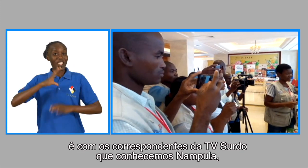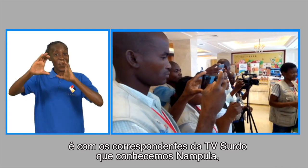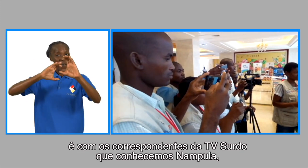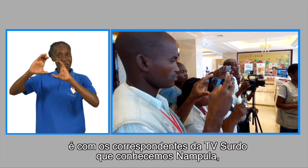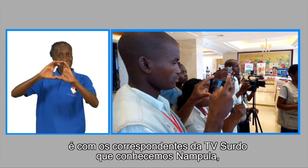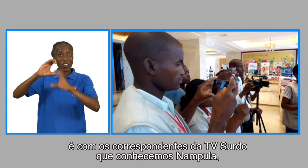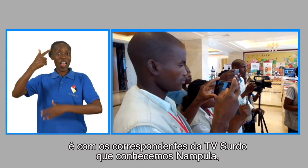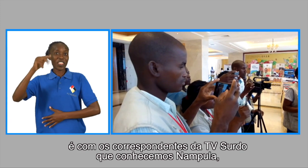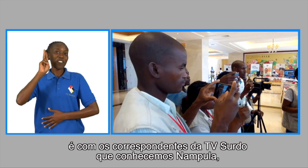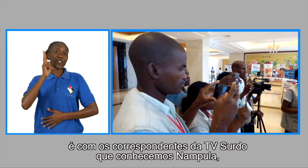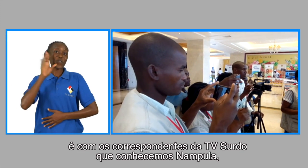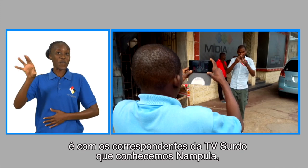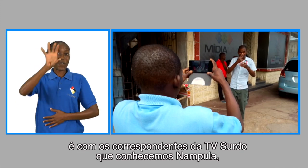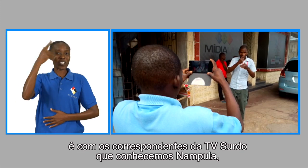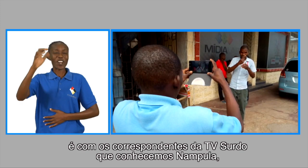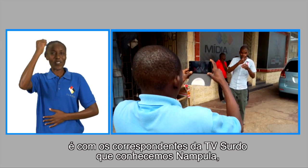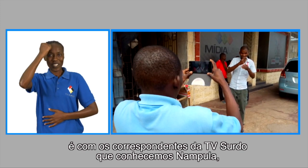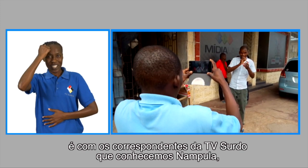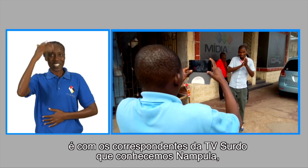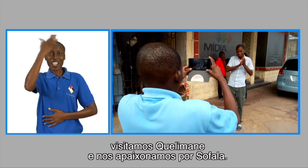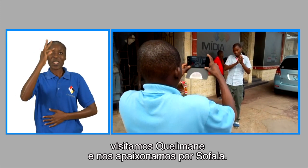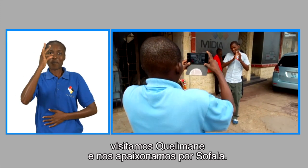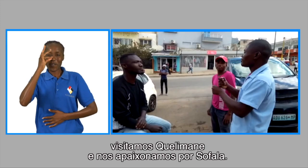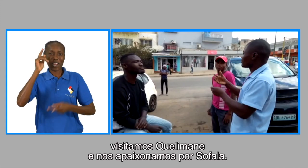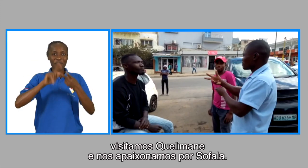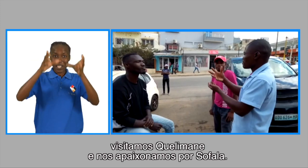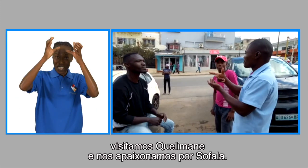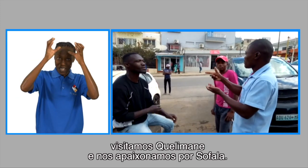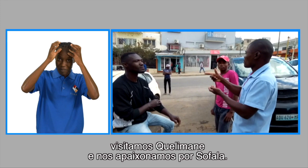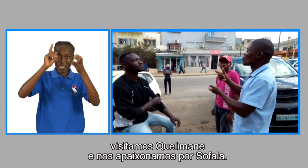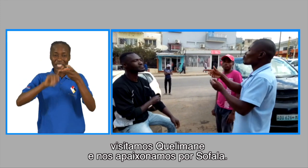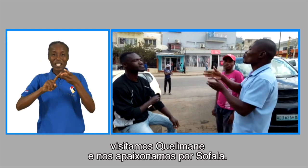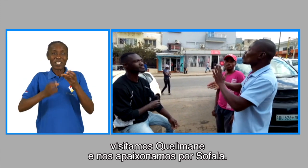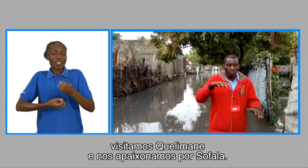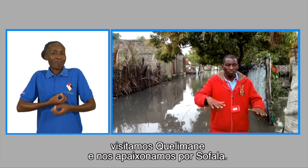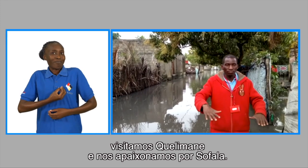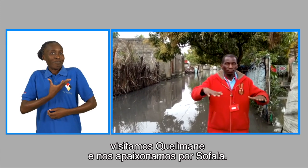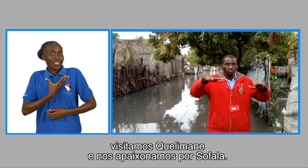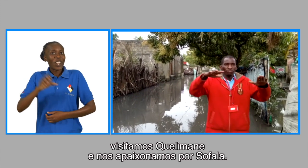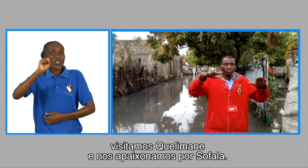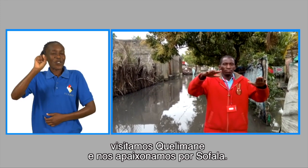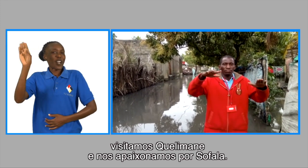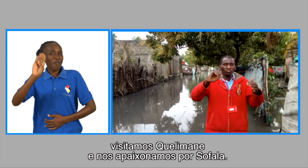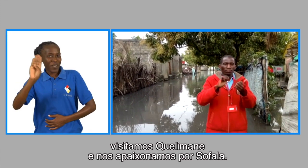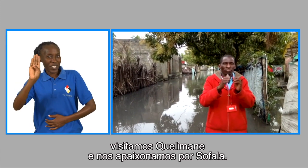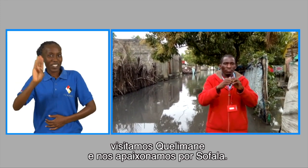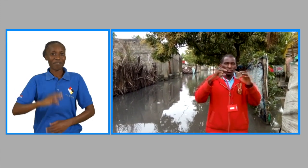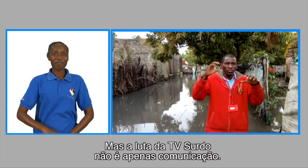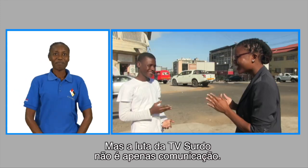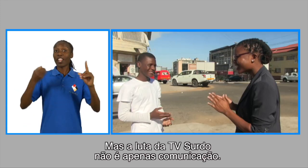correspondentes da TV Surdo que conhecemos Nampula visitamos Climane e nos apaixonamos por Sofala mas